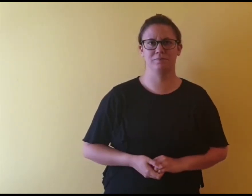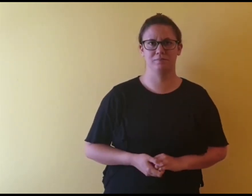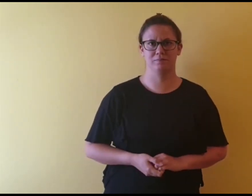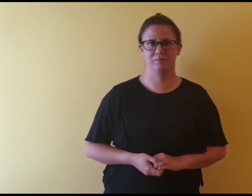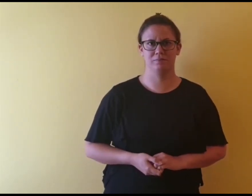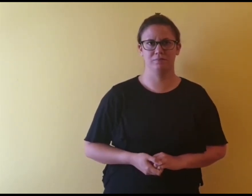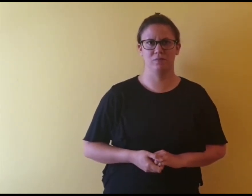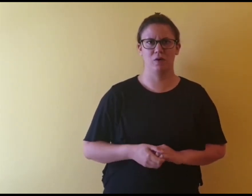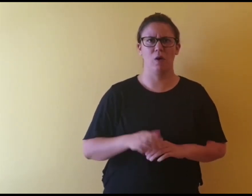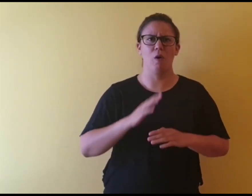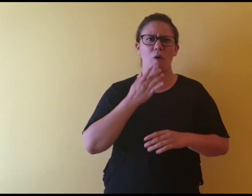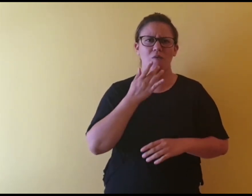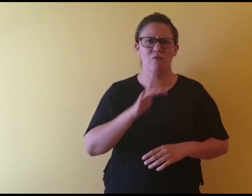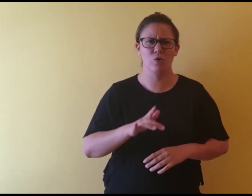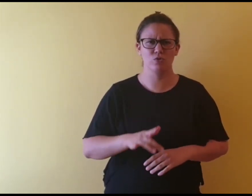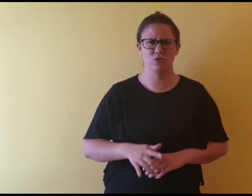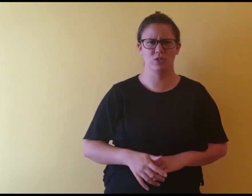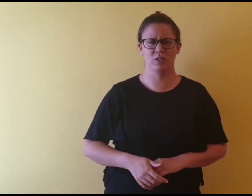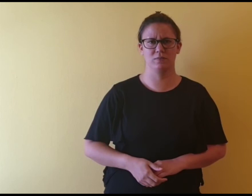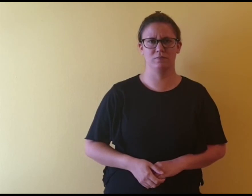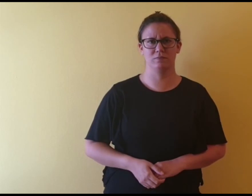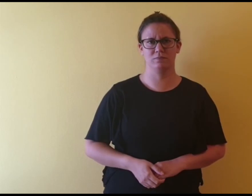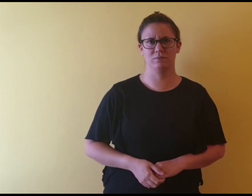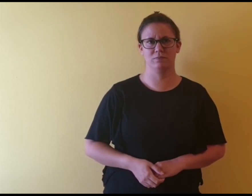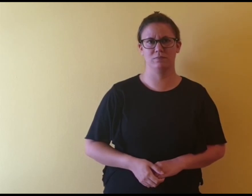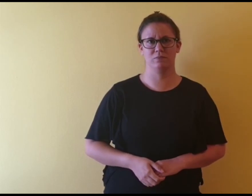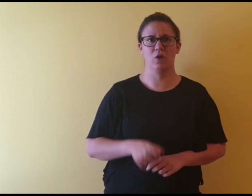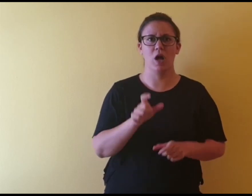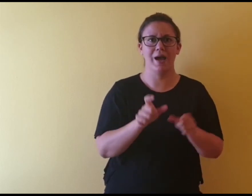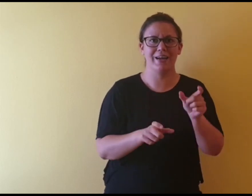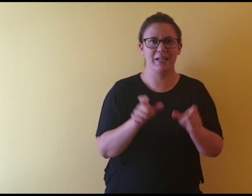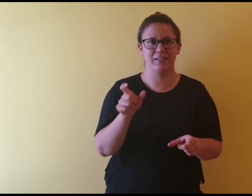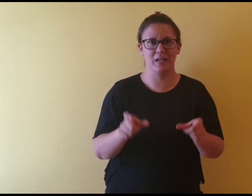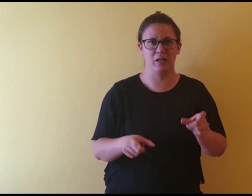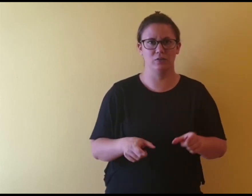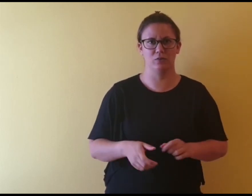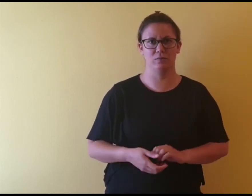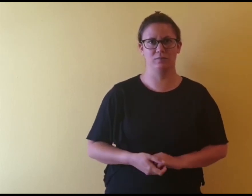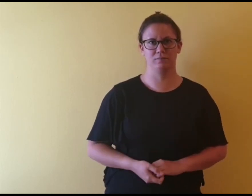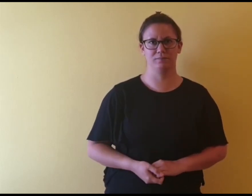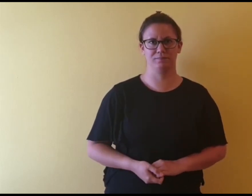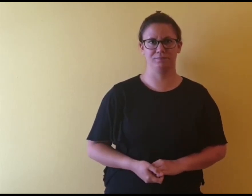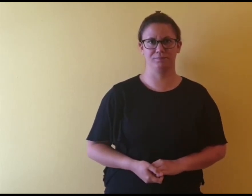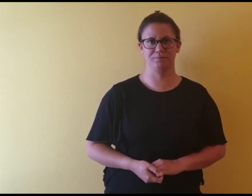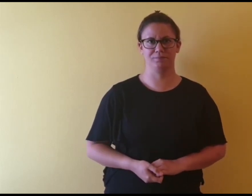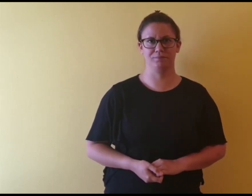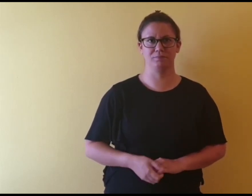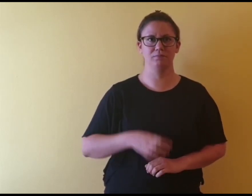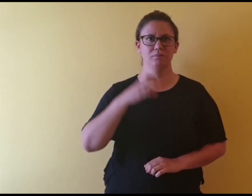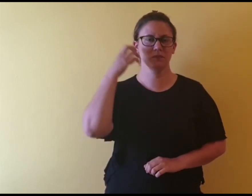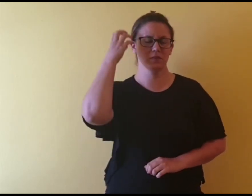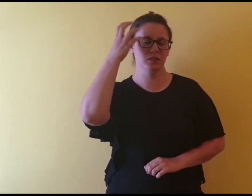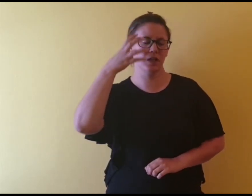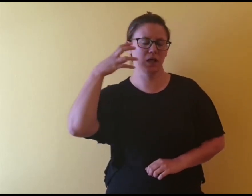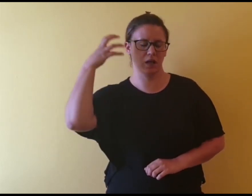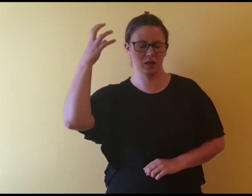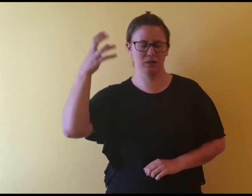Vruće. Vruće. Radijator. Sanjati.